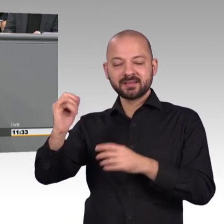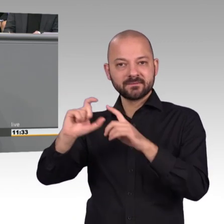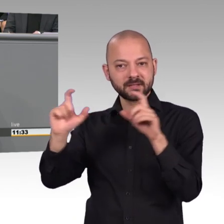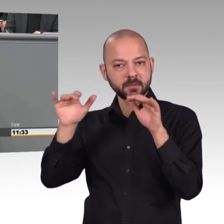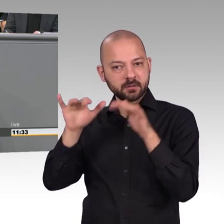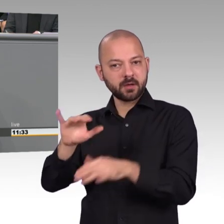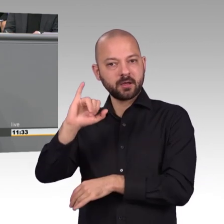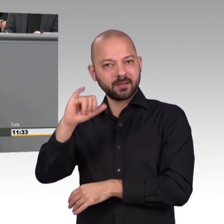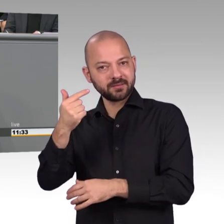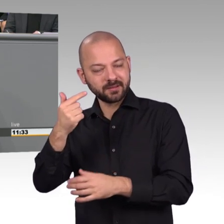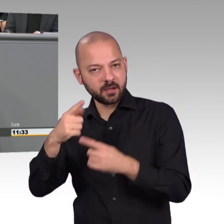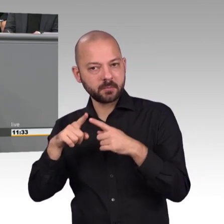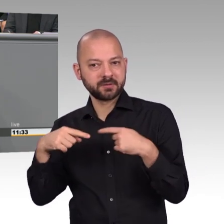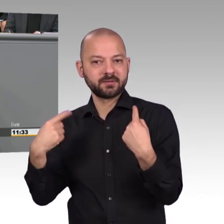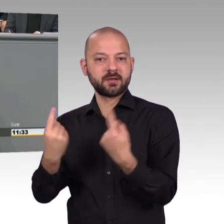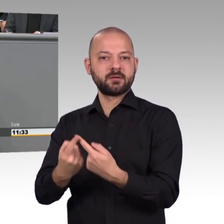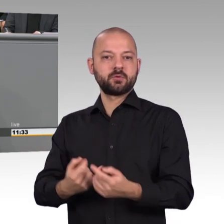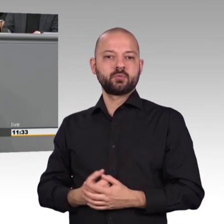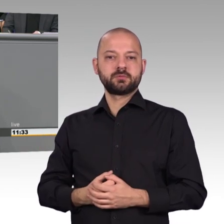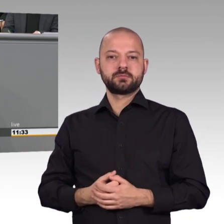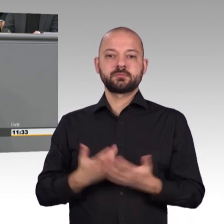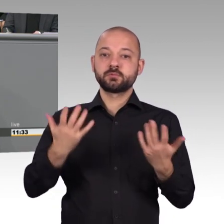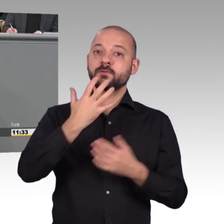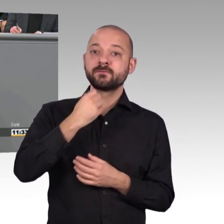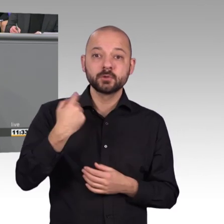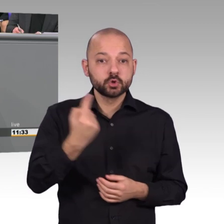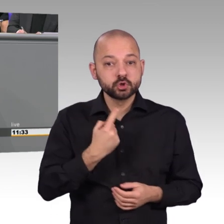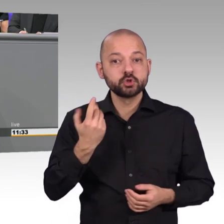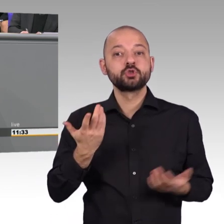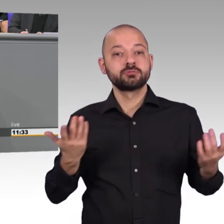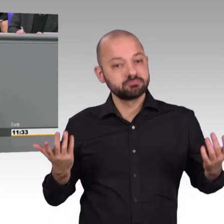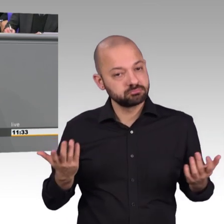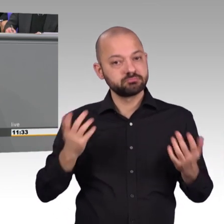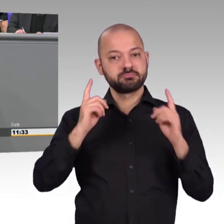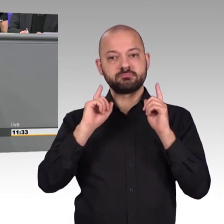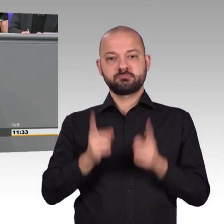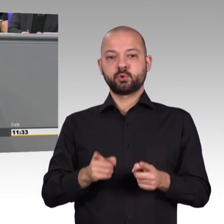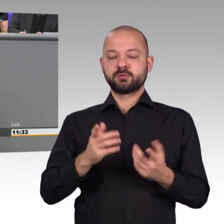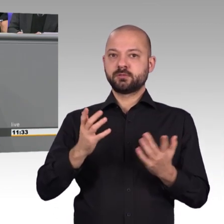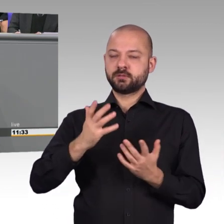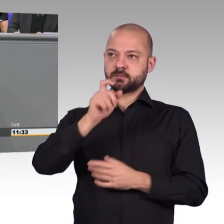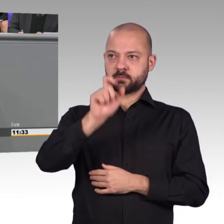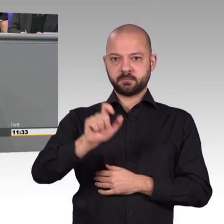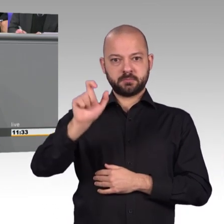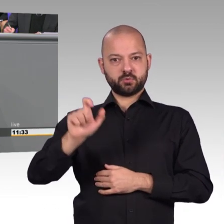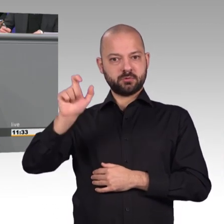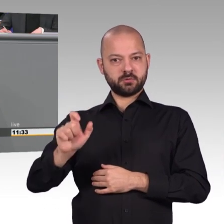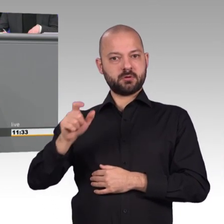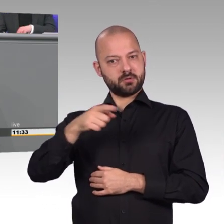Bürger vorzubereiten, dass sie sich auf sichere Verschlüsselungstechnologien verlassen können. Und ich freue mich als Abgeordneter des Rhein-Sieg-Kreises, dass